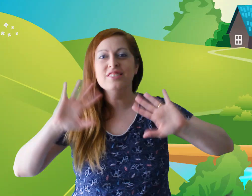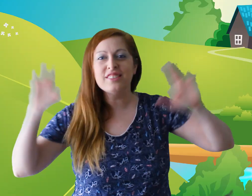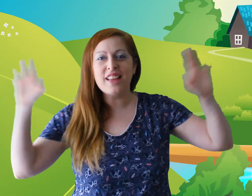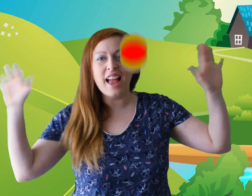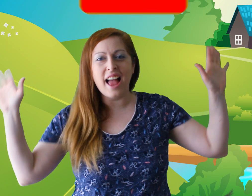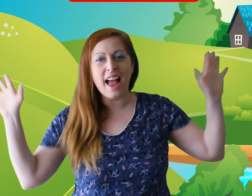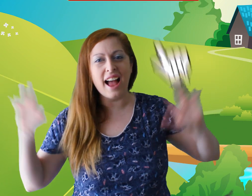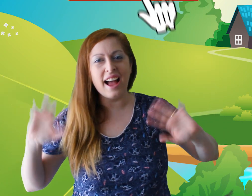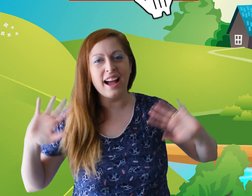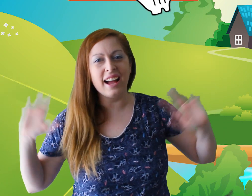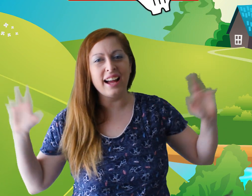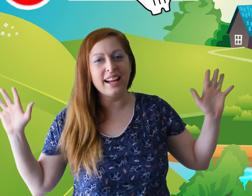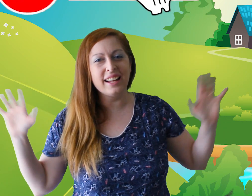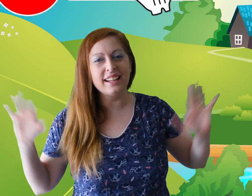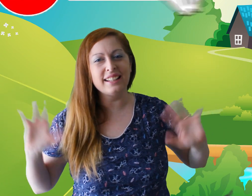ciao iscrivetevi al canale